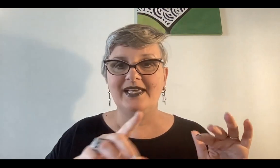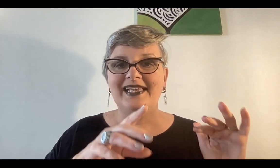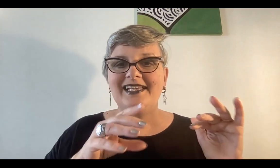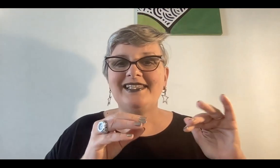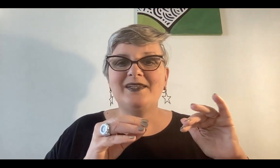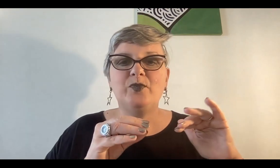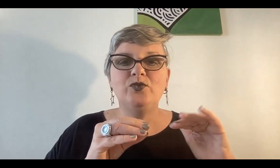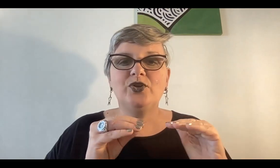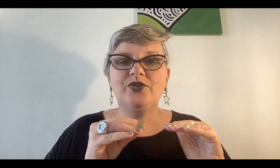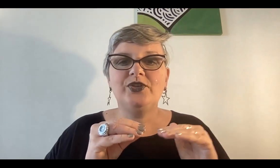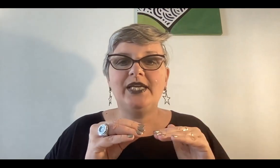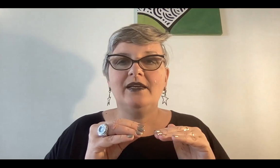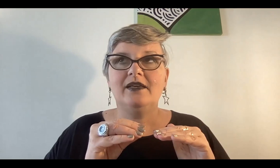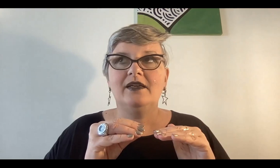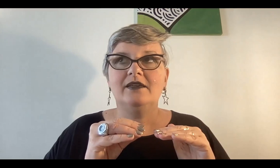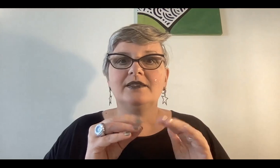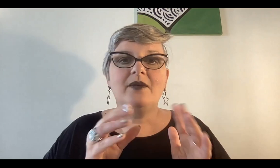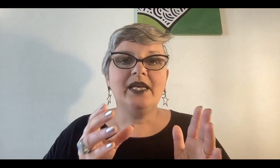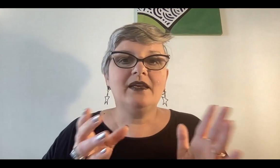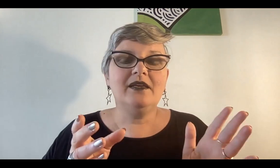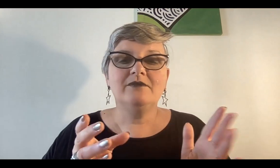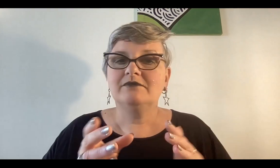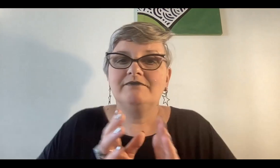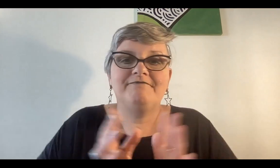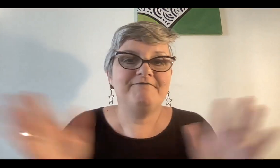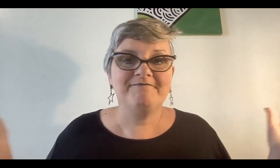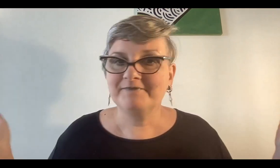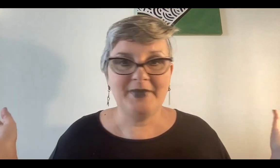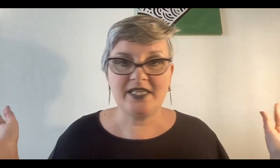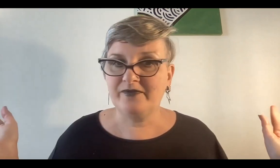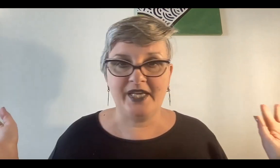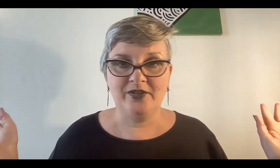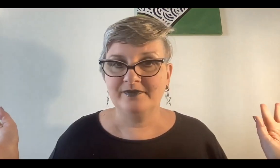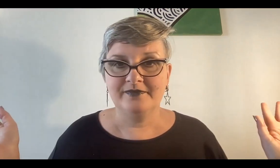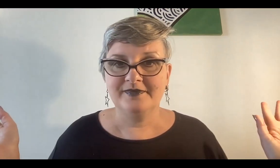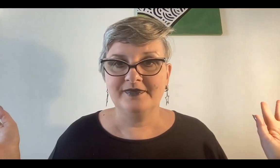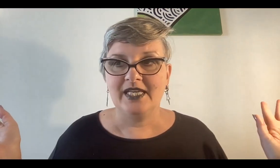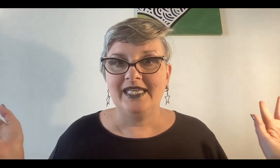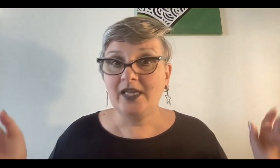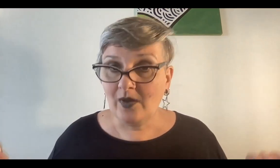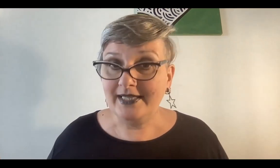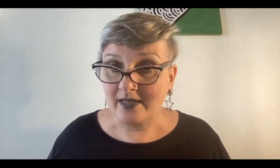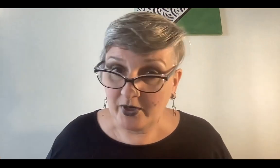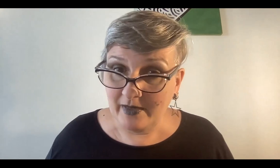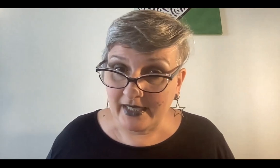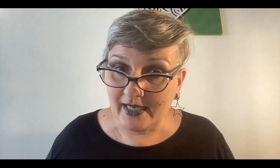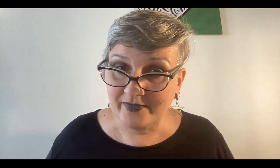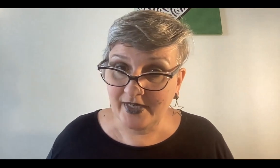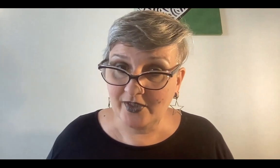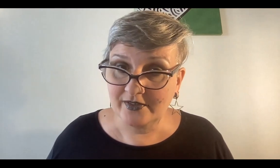es ese punto donde sabés que va a ser frío. ¿Y cuál es el problema que haga frío?